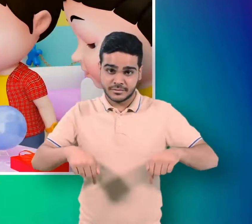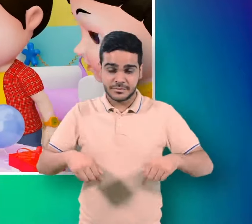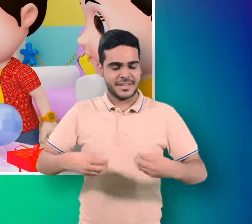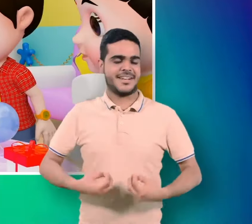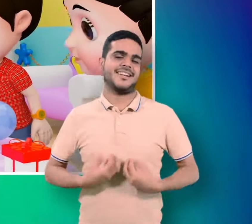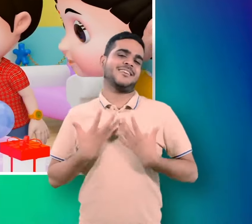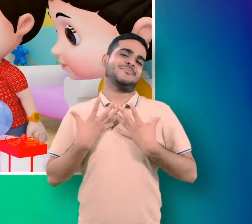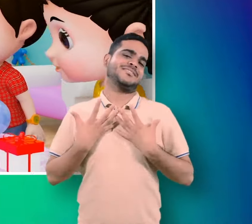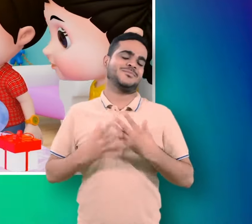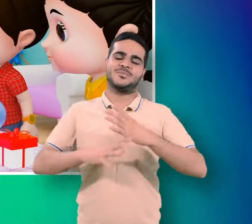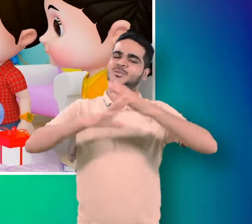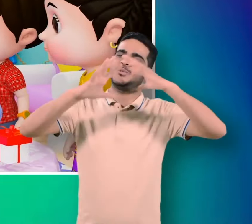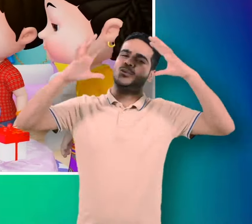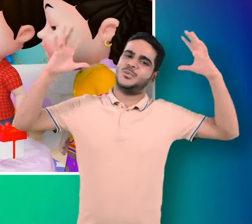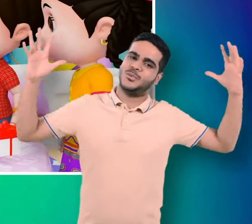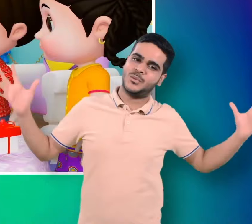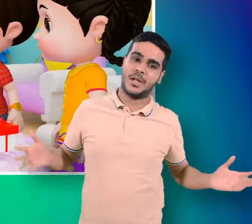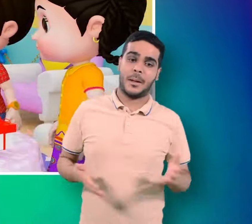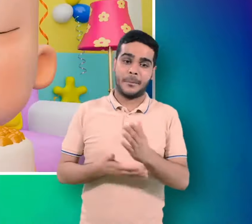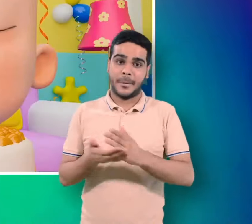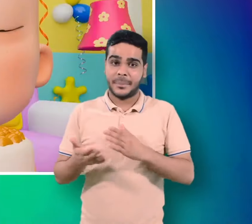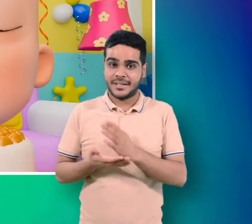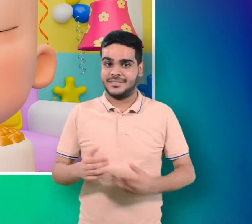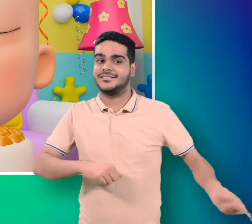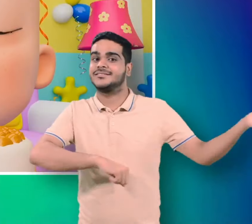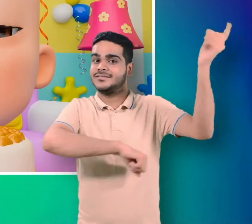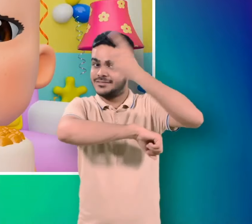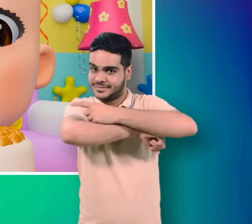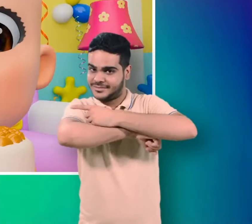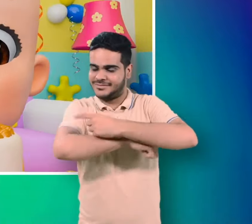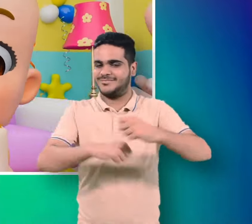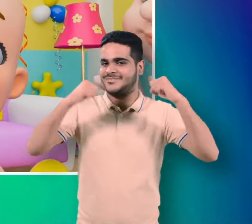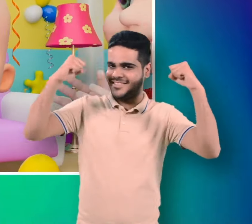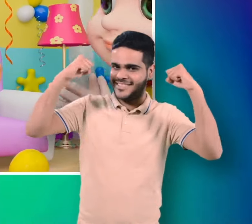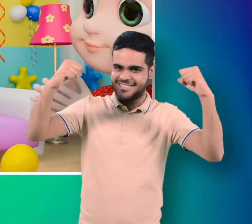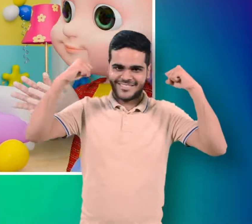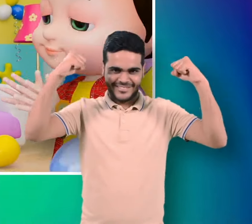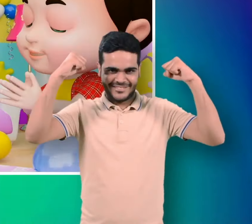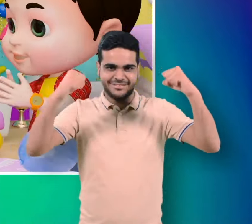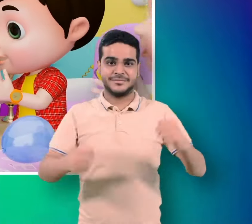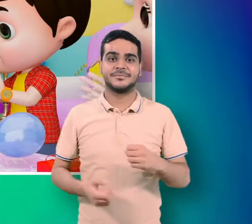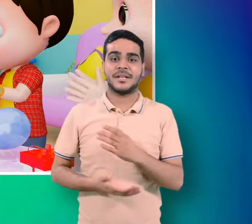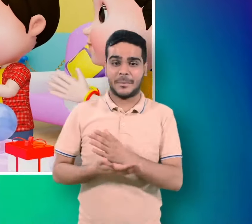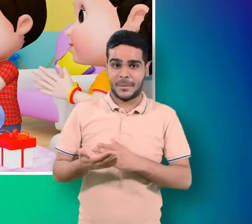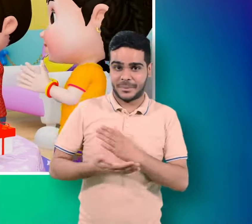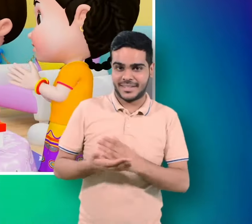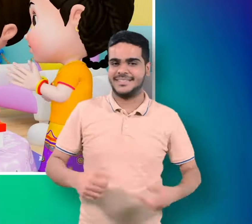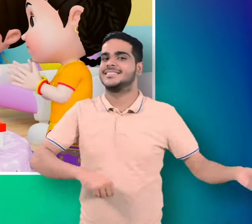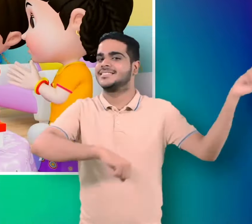बहुत खुश हो मैं मेरा जनब दिवस है आया हूँ मेरा जनब दिवस